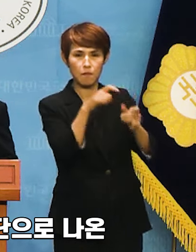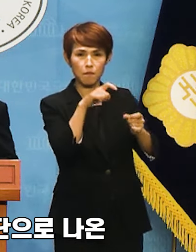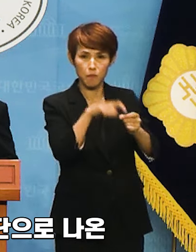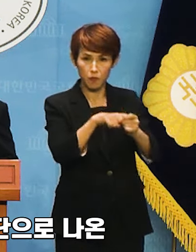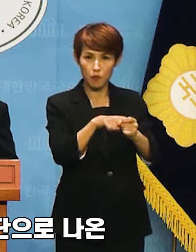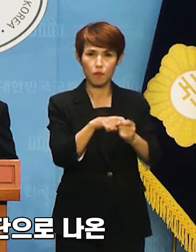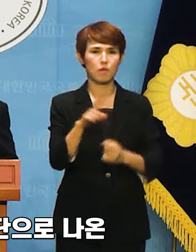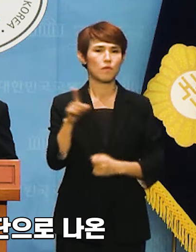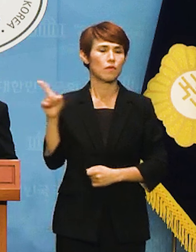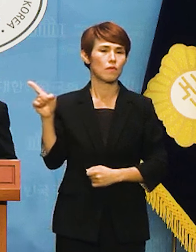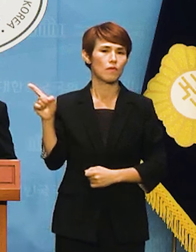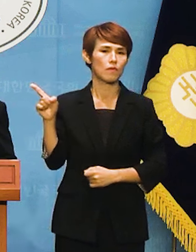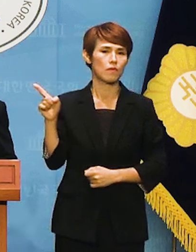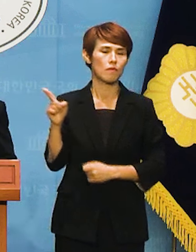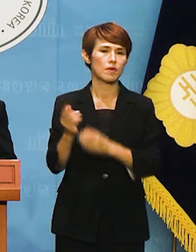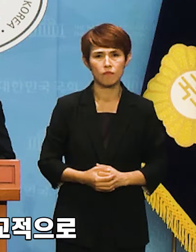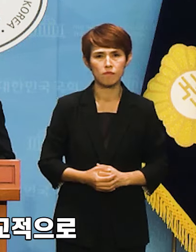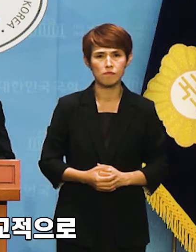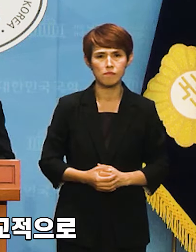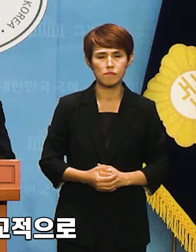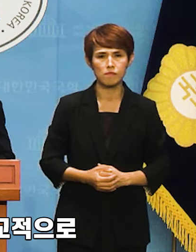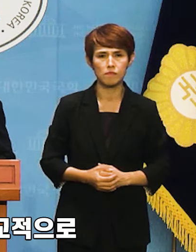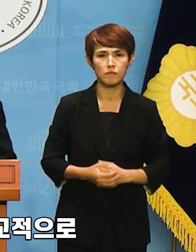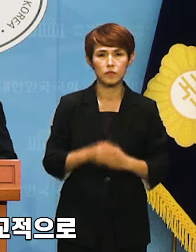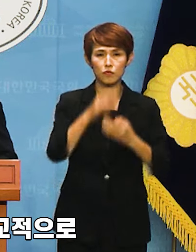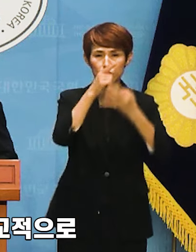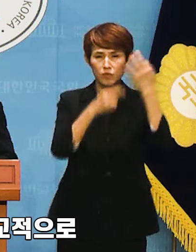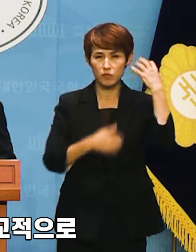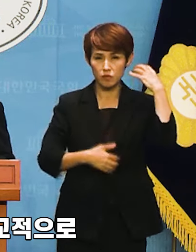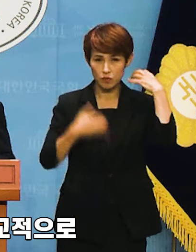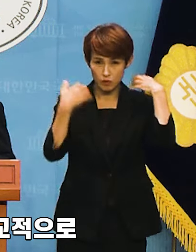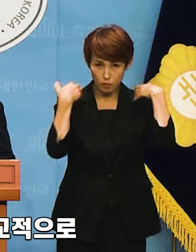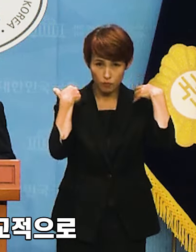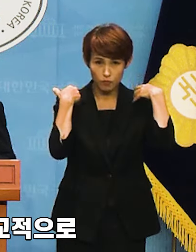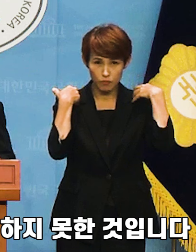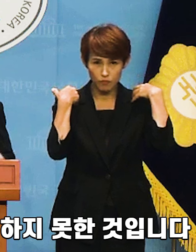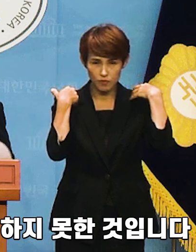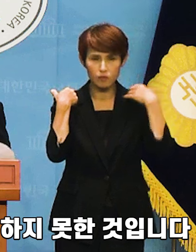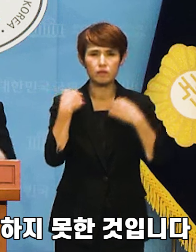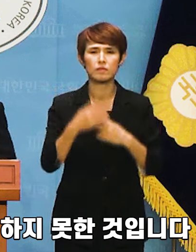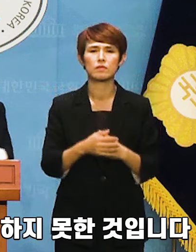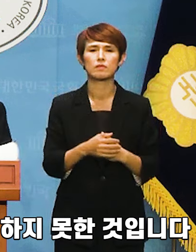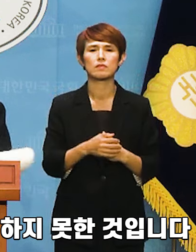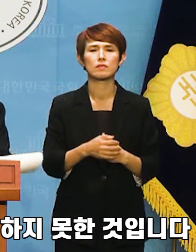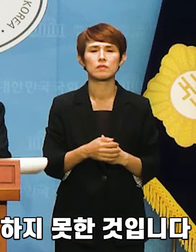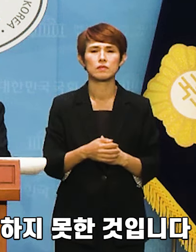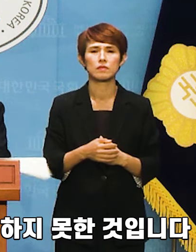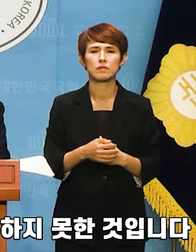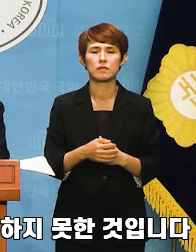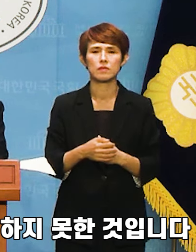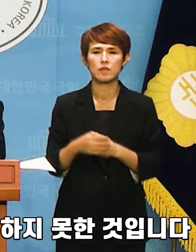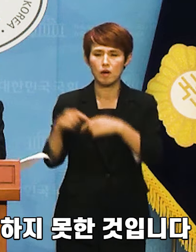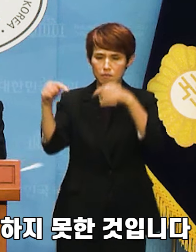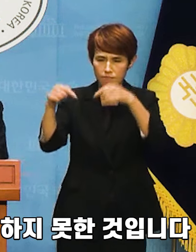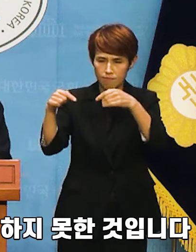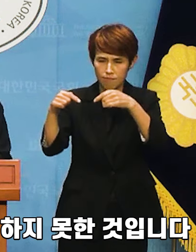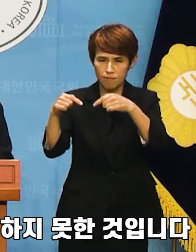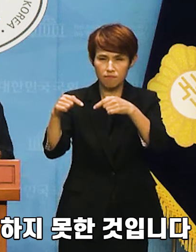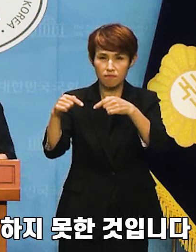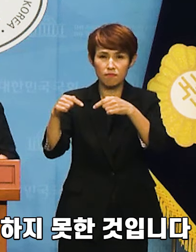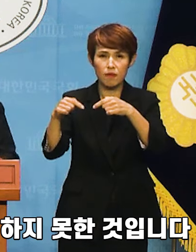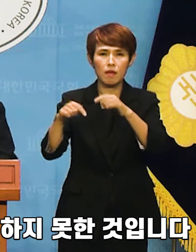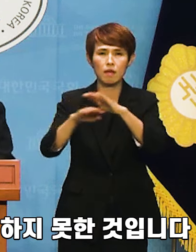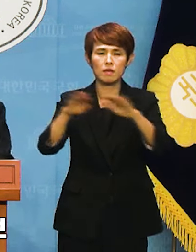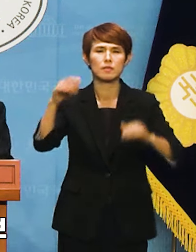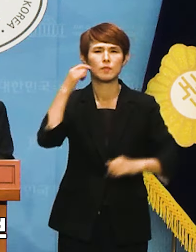사건을 윤석열 정부는 외교적으로 정보당국 간 협력을 통해 해결하지 못한 것입니다.